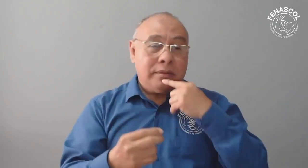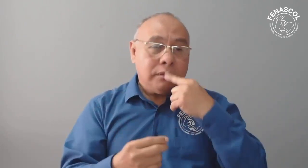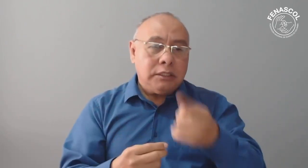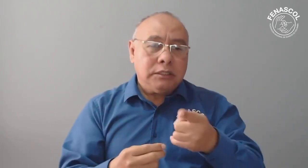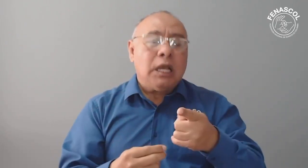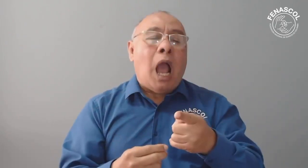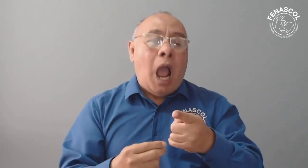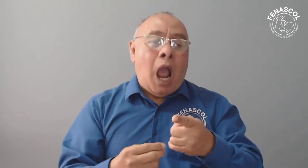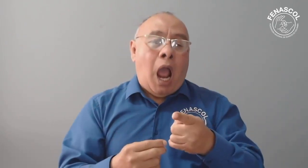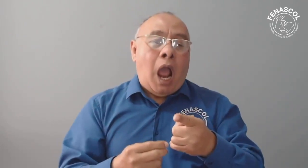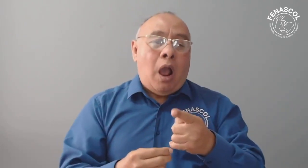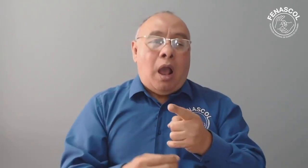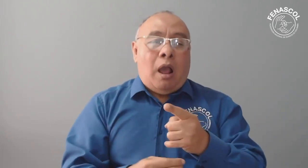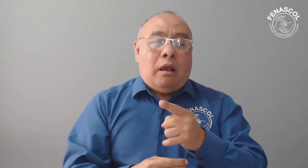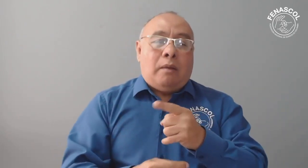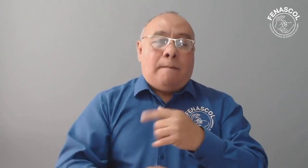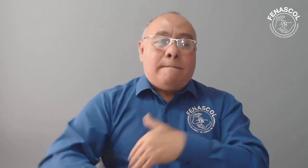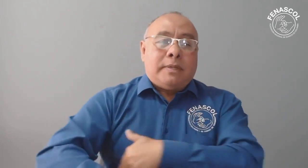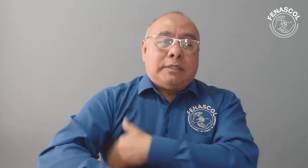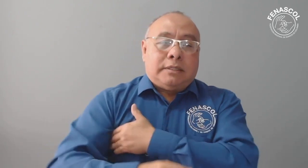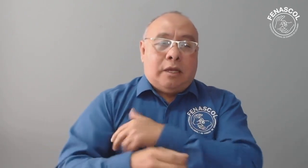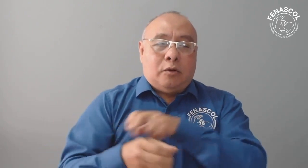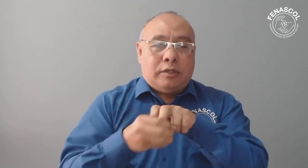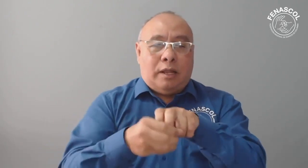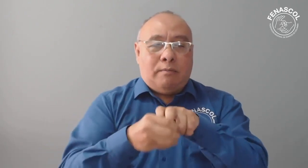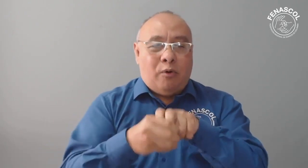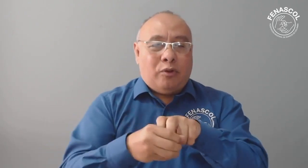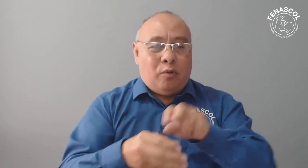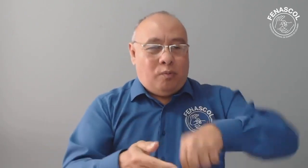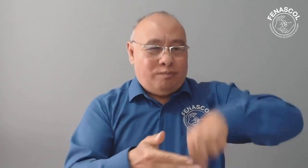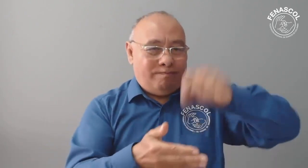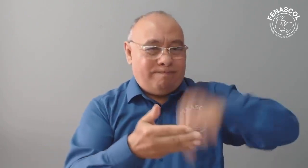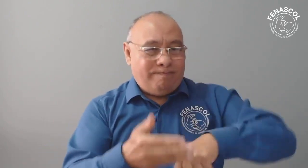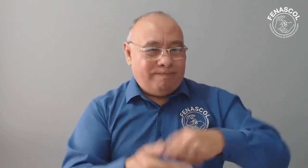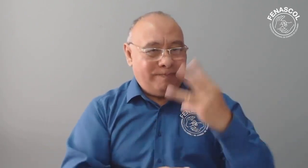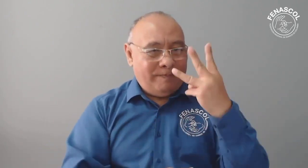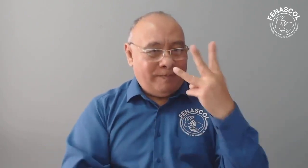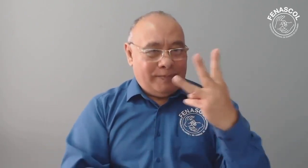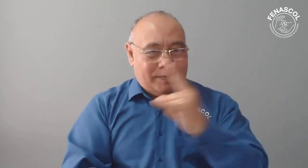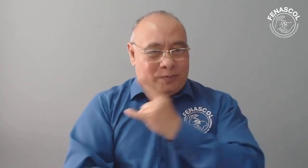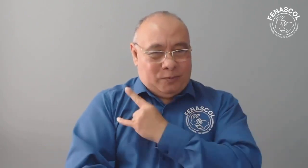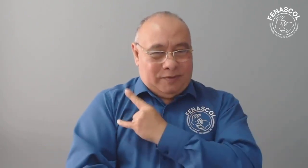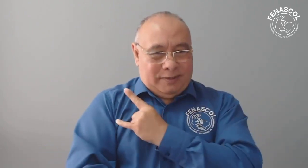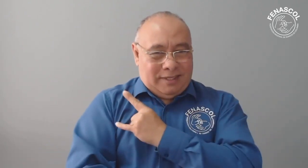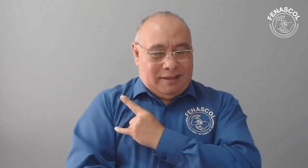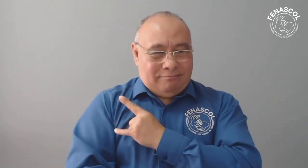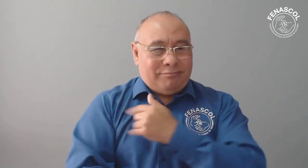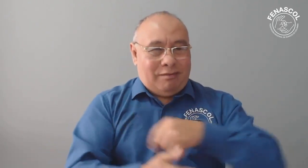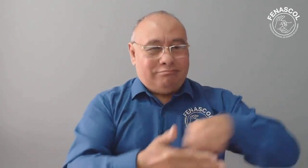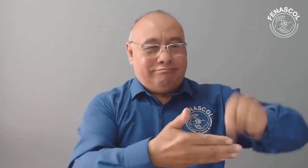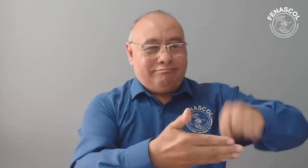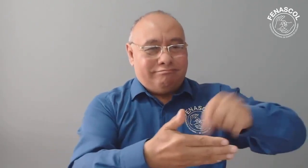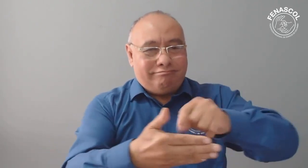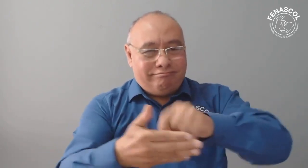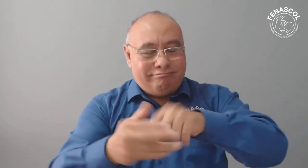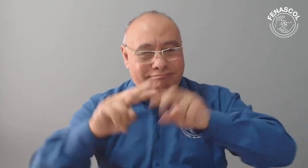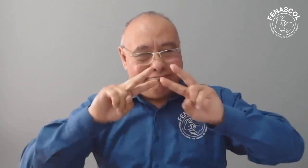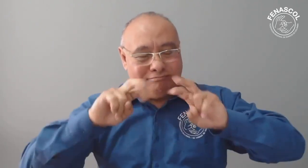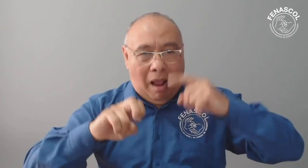contratado a tres universidades para realizar estudios previos. Nosotros pensamos que estos estudios estaban dirigidos a la